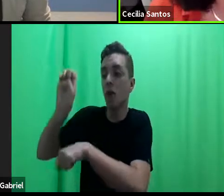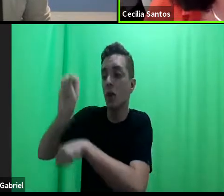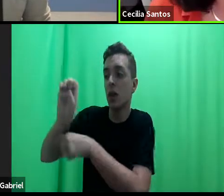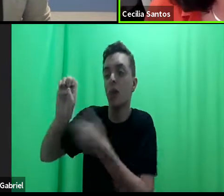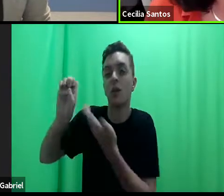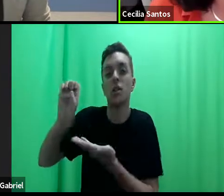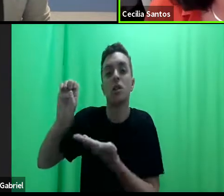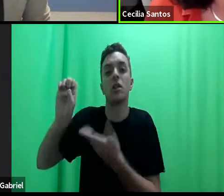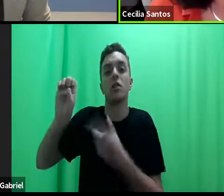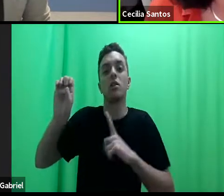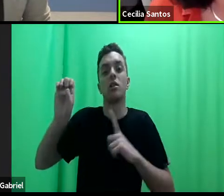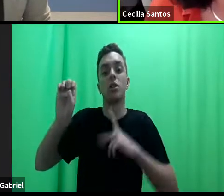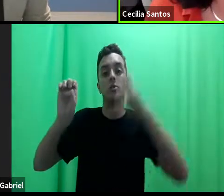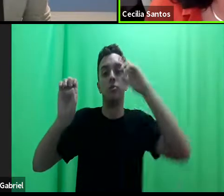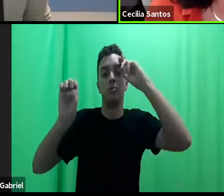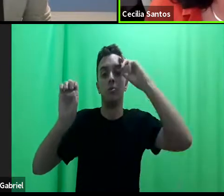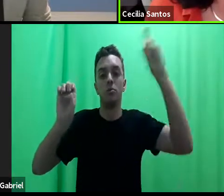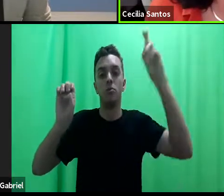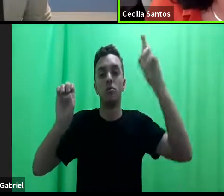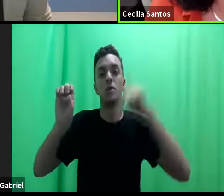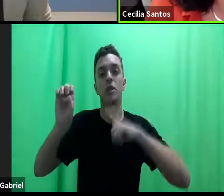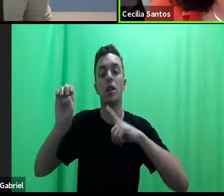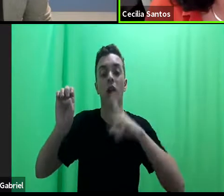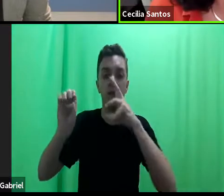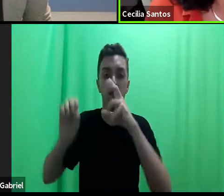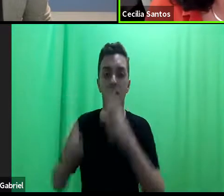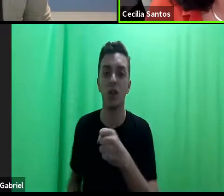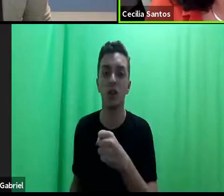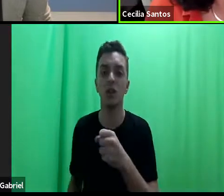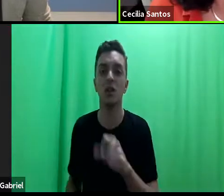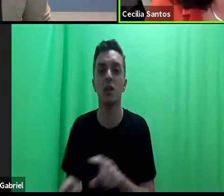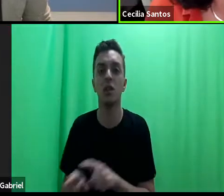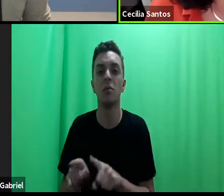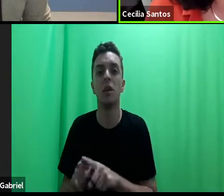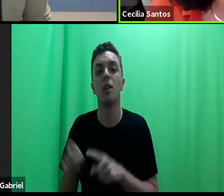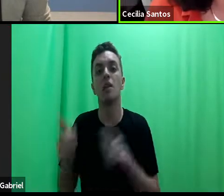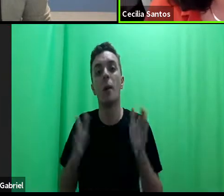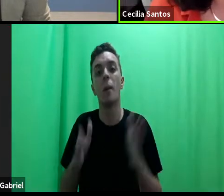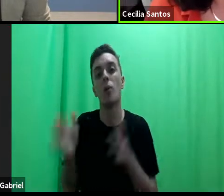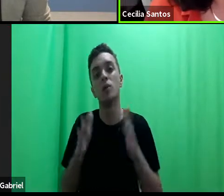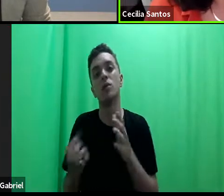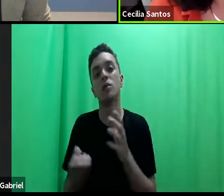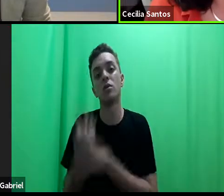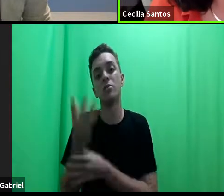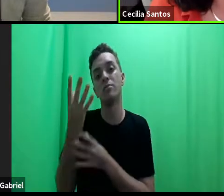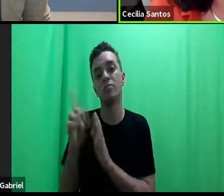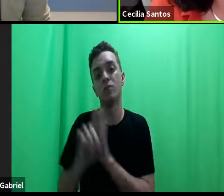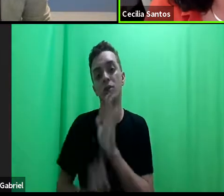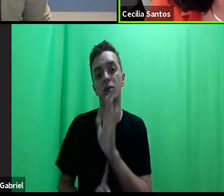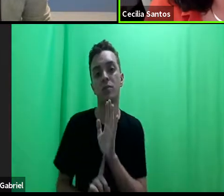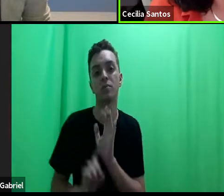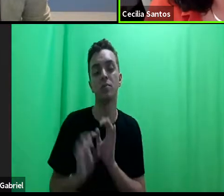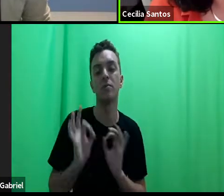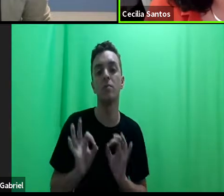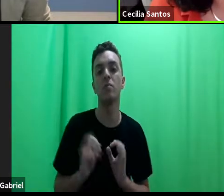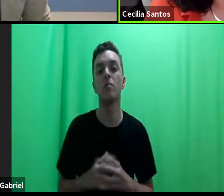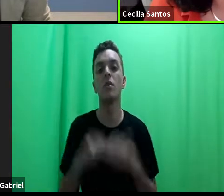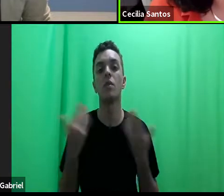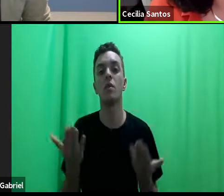monopólio, não só o monopólio da força, mas o monopólio da produção do direito. Então, essa,